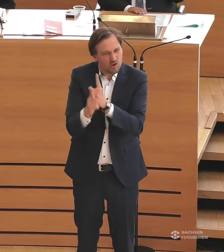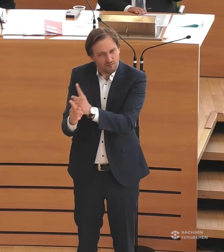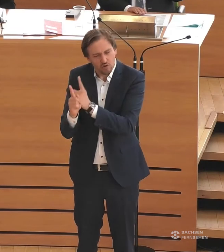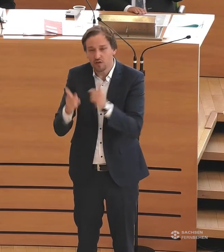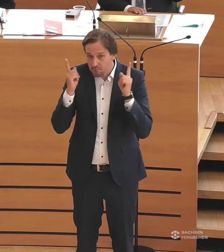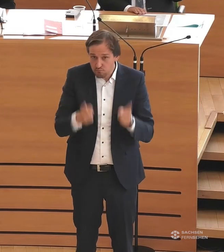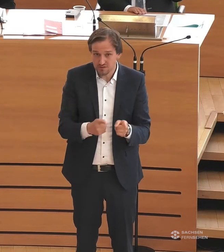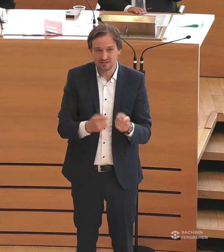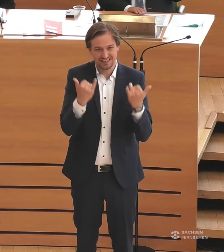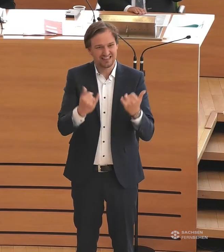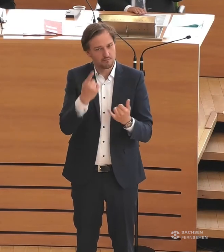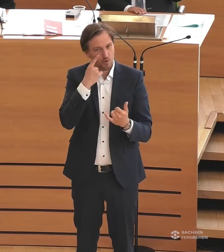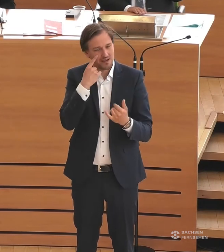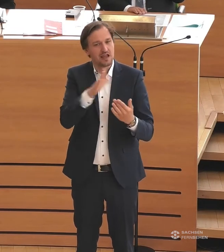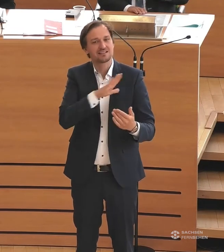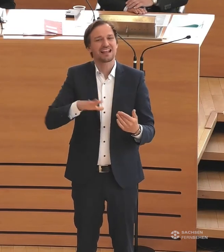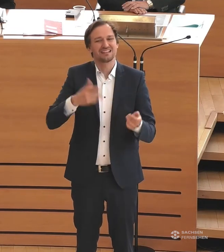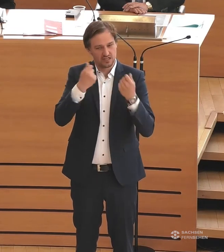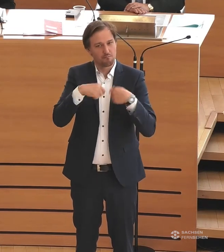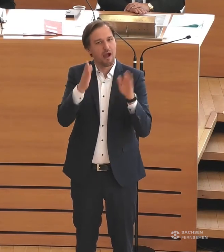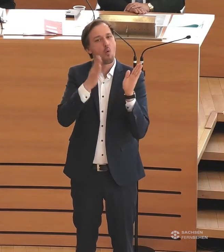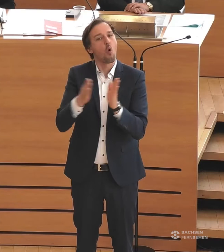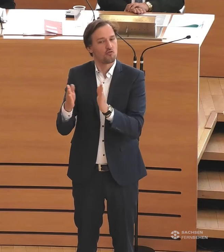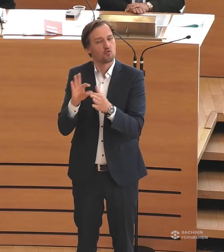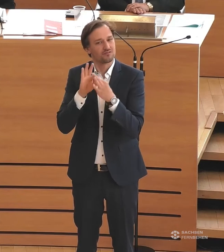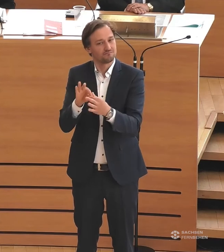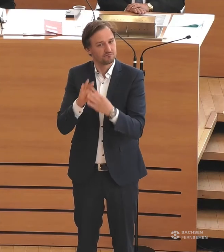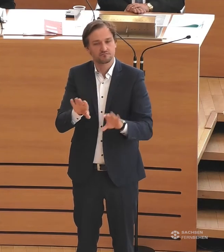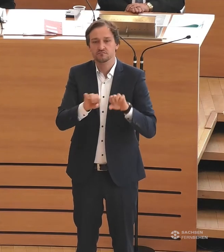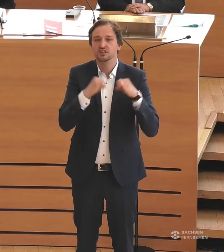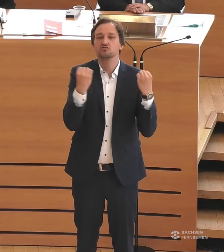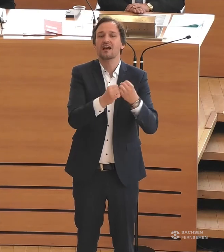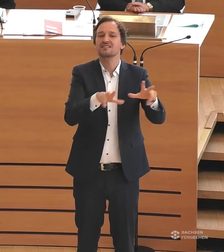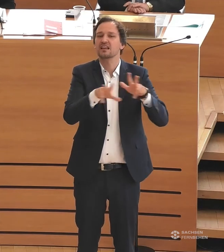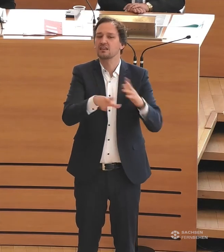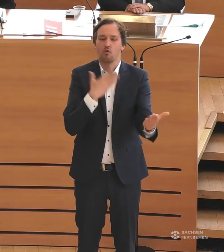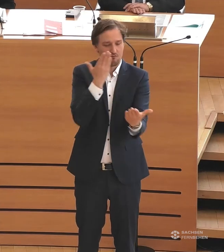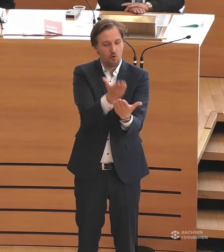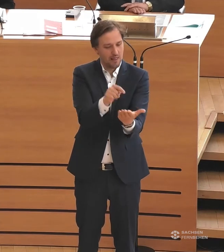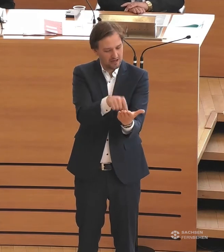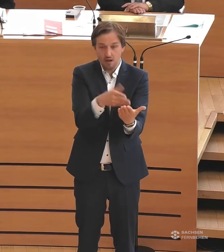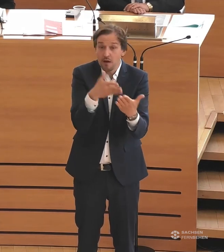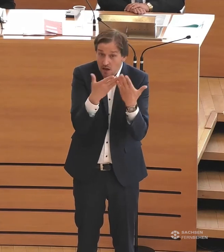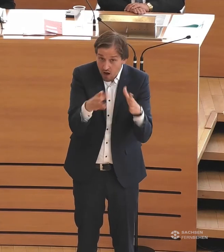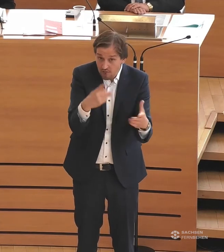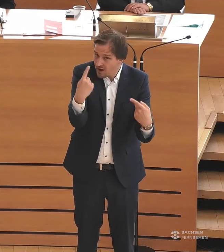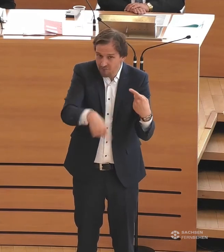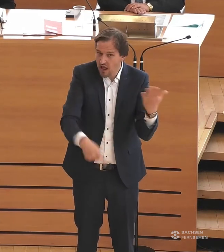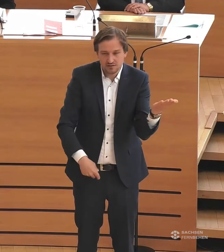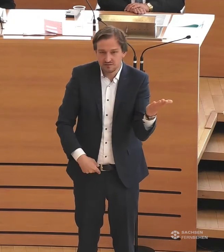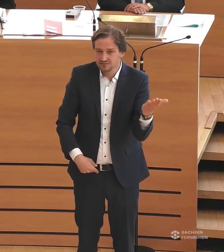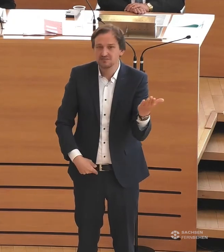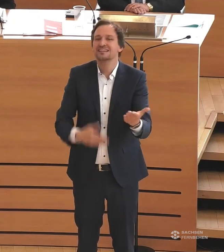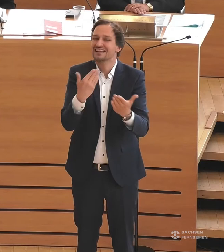der Diskussion um die sächsische Bauordnung, wo ja bei dem, was die Staatsregierung vorgelegt hat, die Barrierefreiheit eben nicht im Blick war. Und